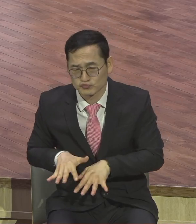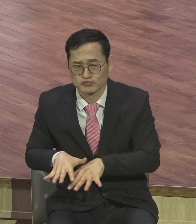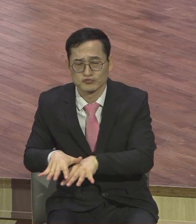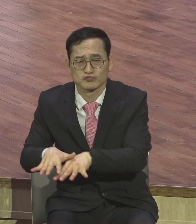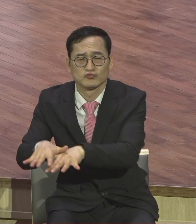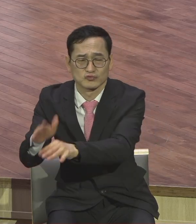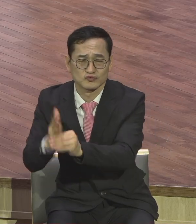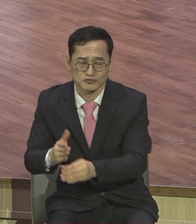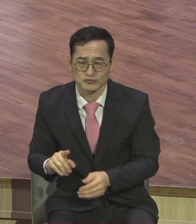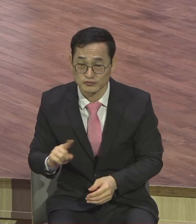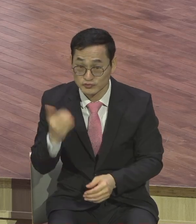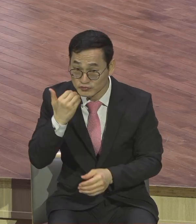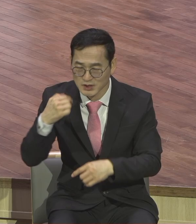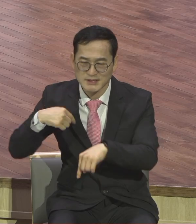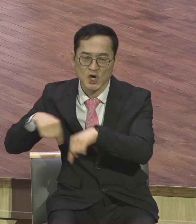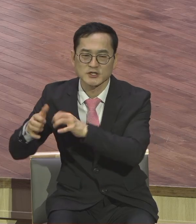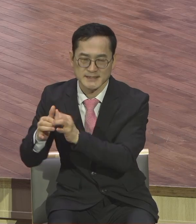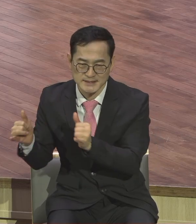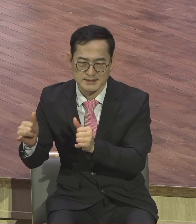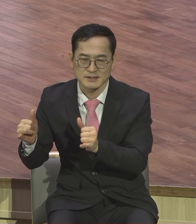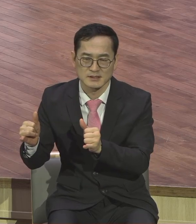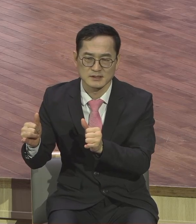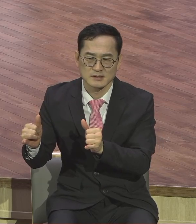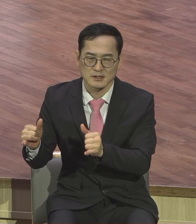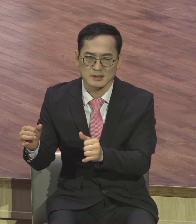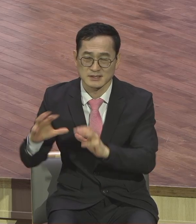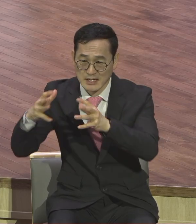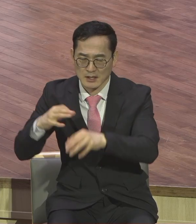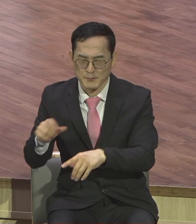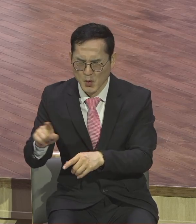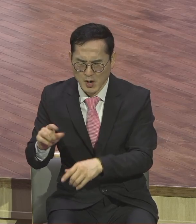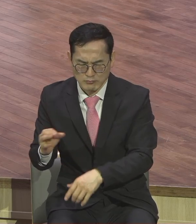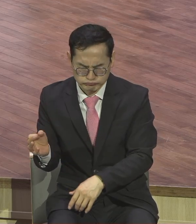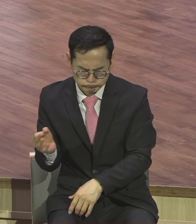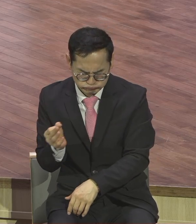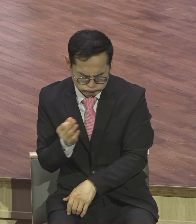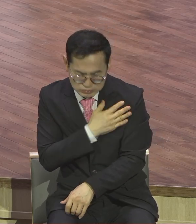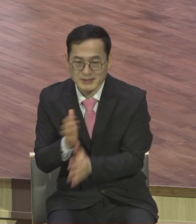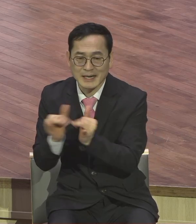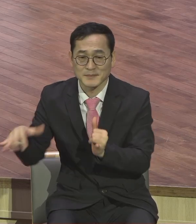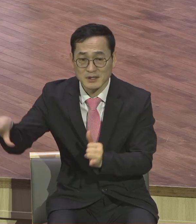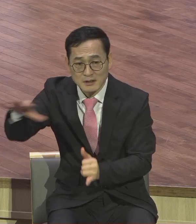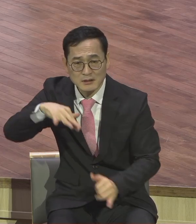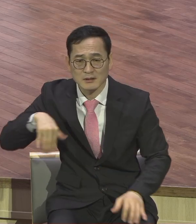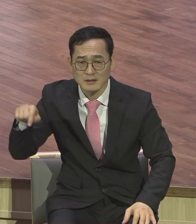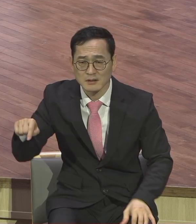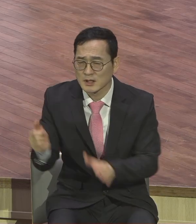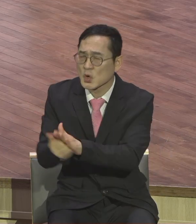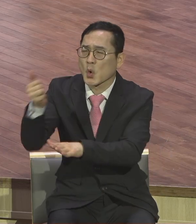소위 성공했다는 분들 보세요 답이 없어요 인생에 답이 없어요 끝이 없습니다